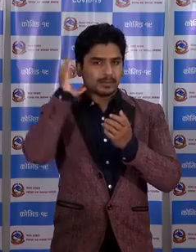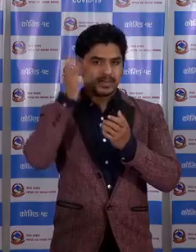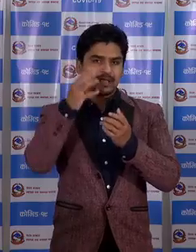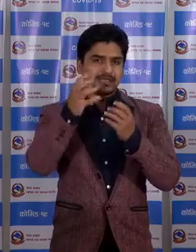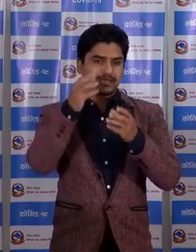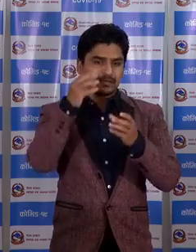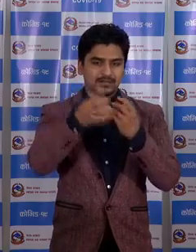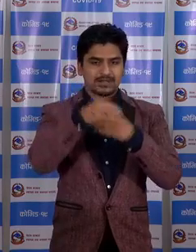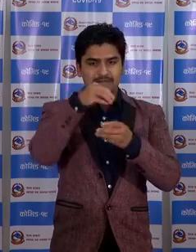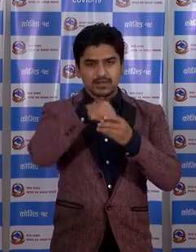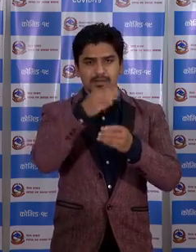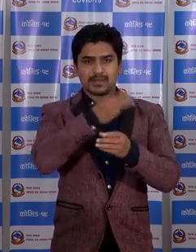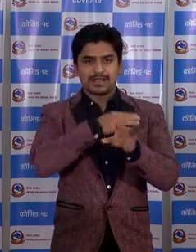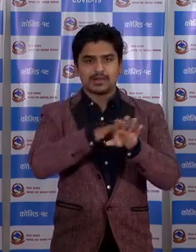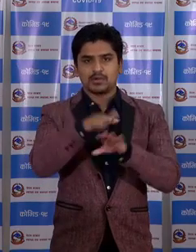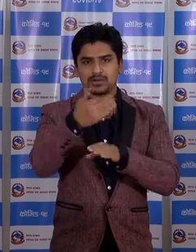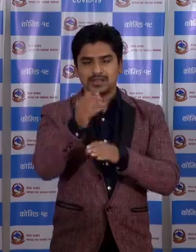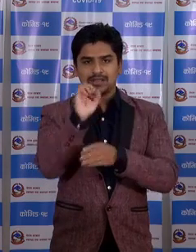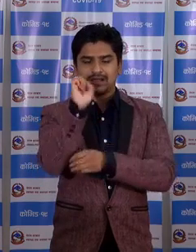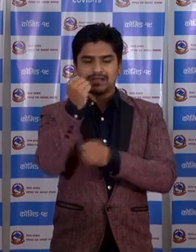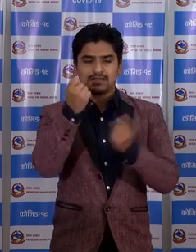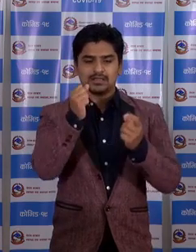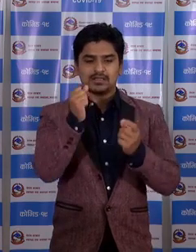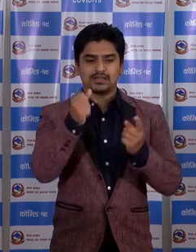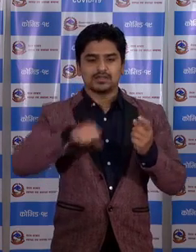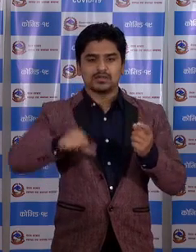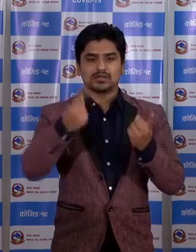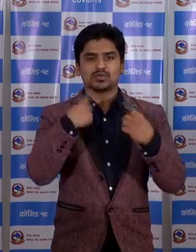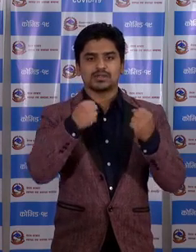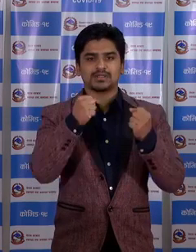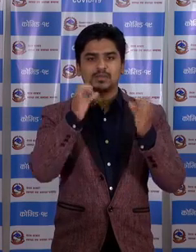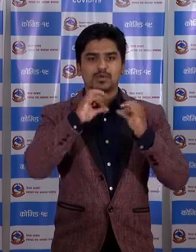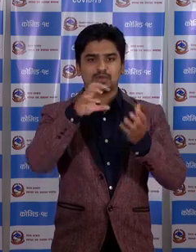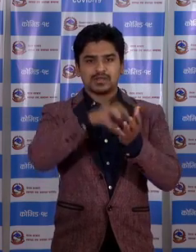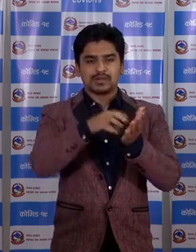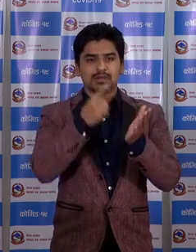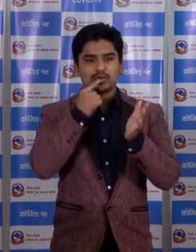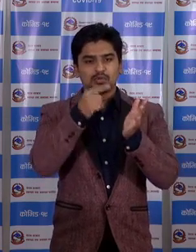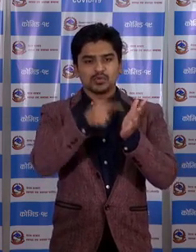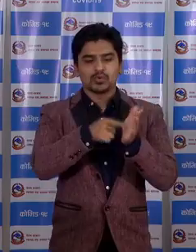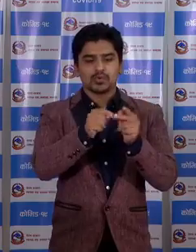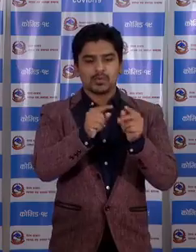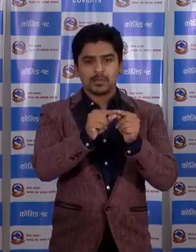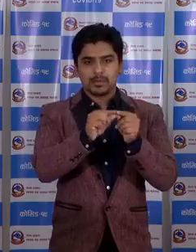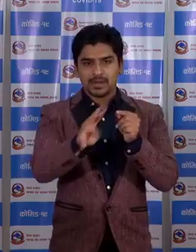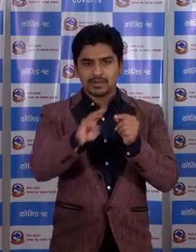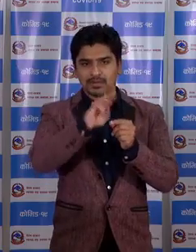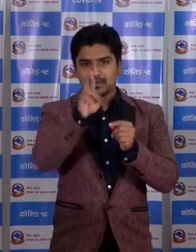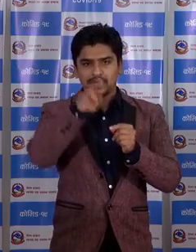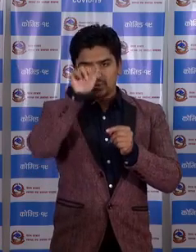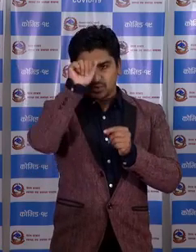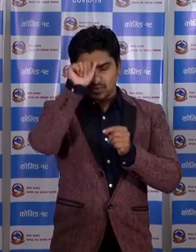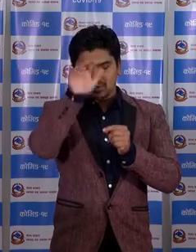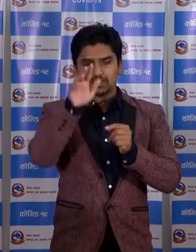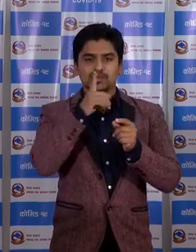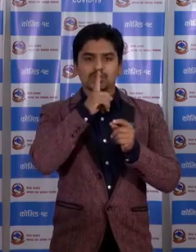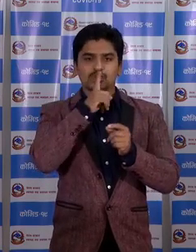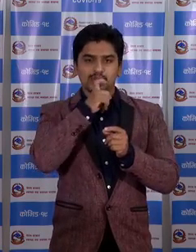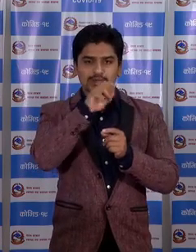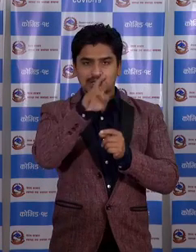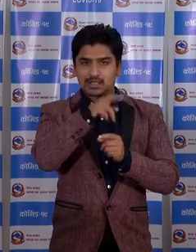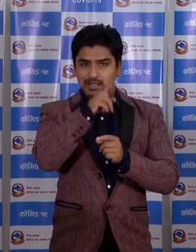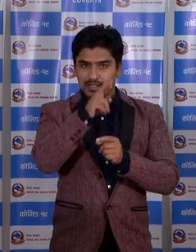बिडेशी नागरी घरूलाई राष्टे जनस्वास्थे परियोगशाला बाटा तोकिये को मापदंड रशुचना को गोपणी एता